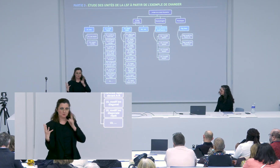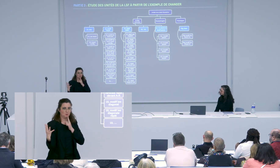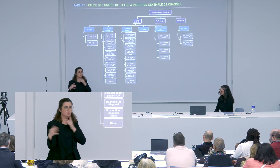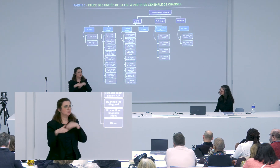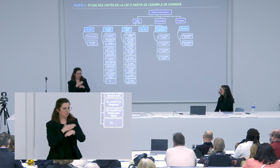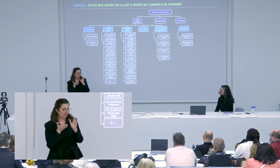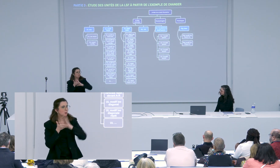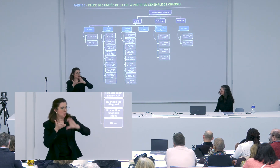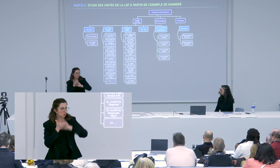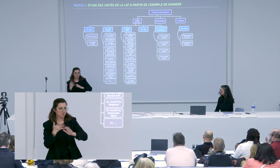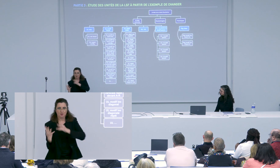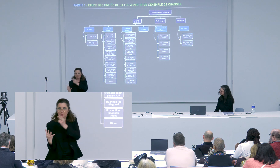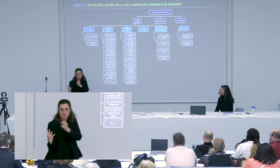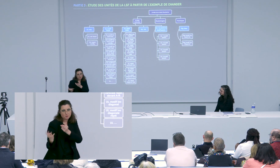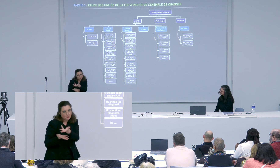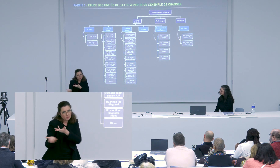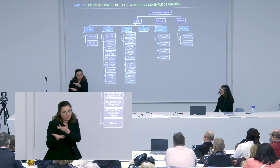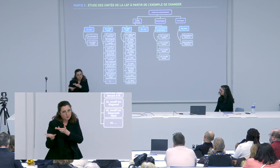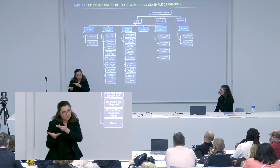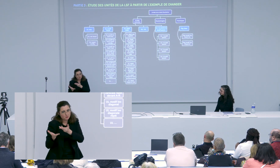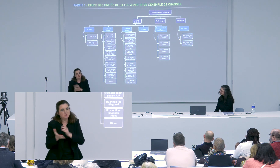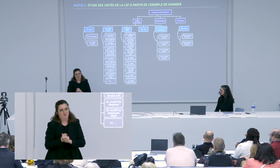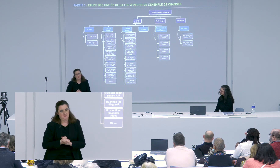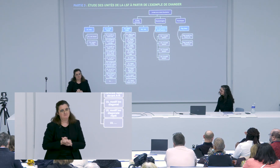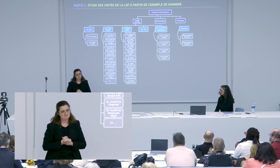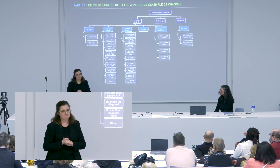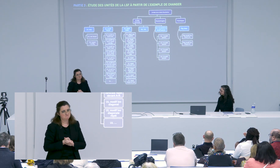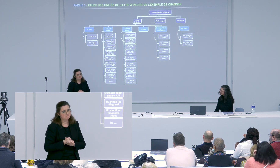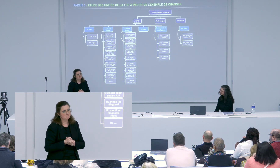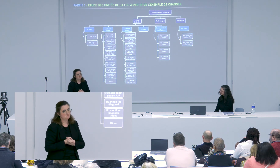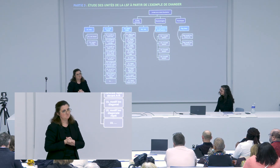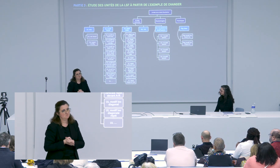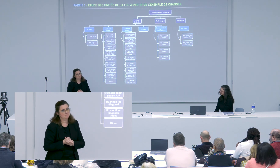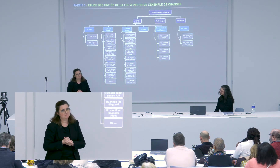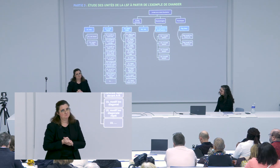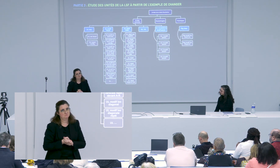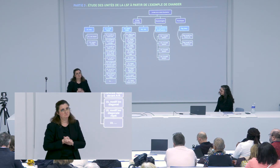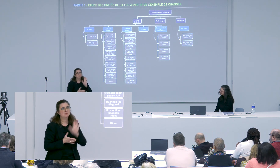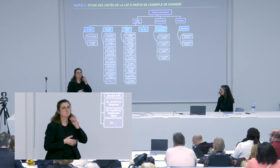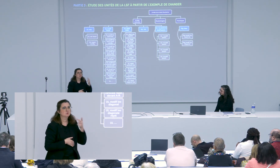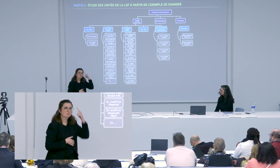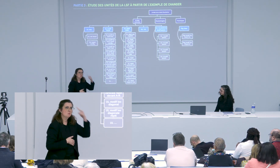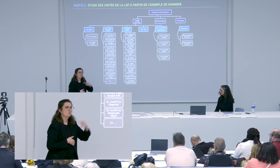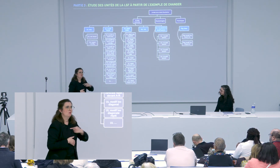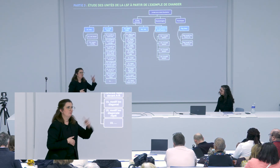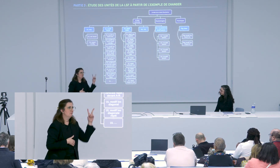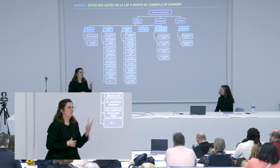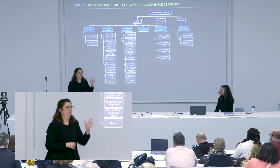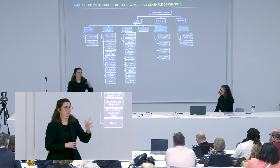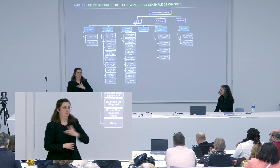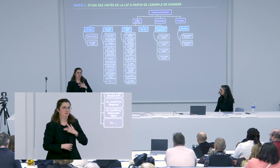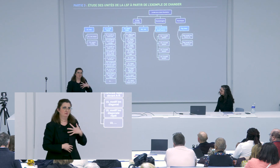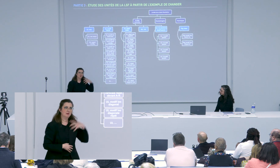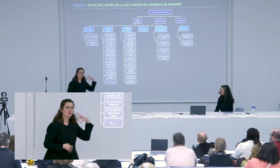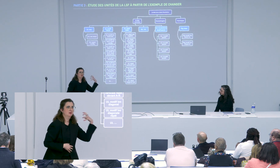présent et elle a associé ça avec le projet Créagest avec les professeurs de LSF qu'elle est partie également enregistrer à Toulouse